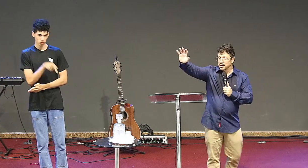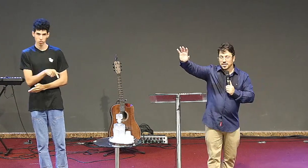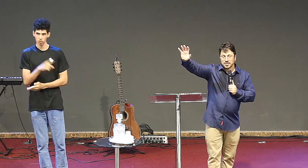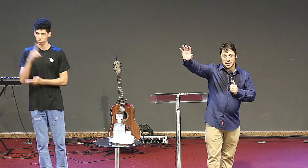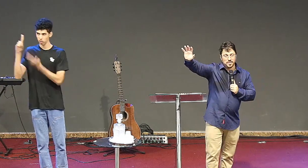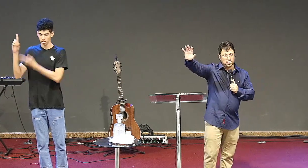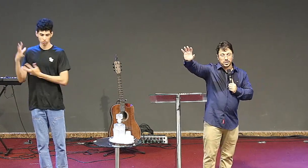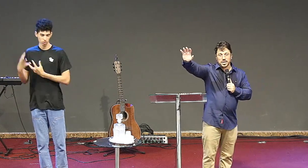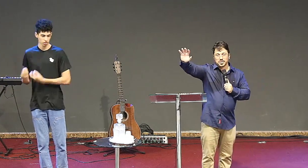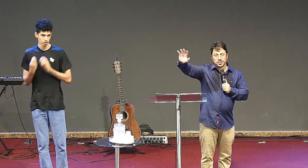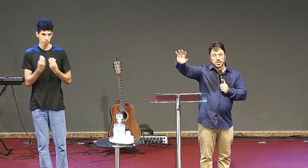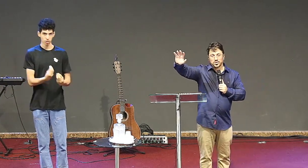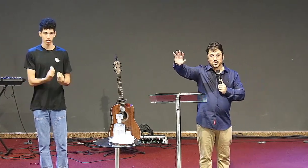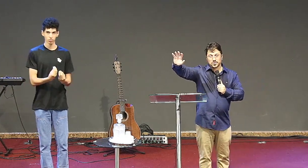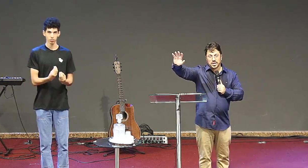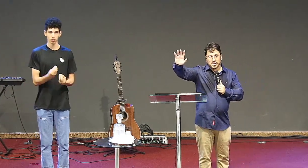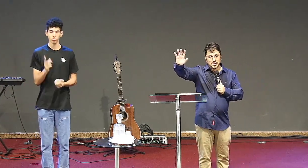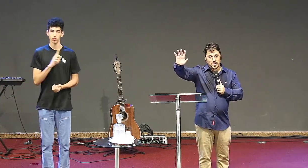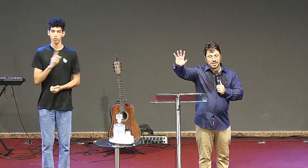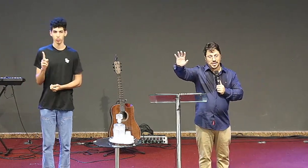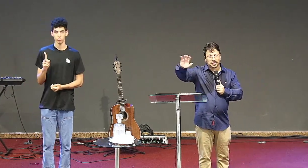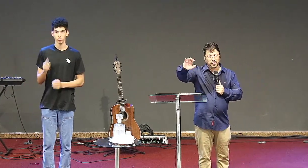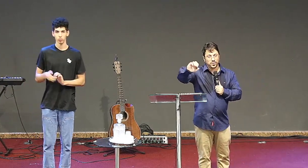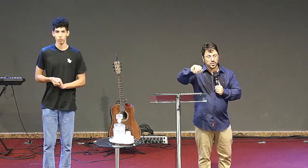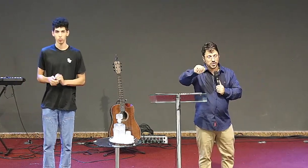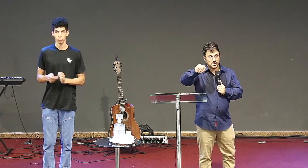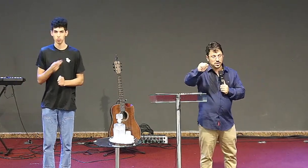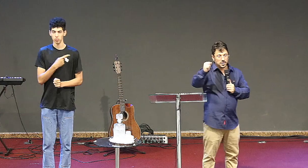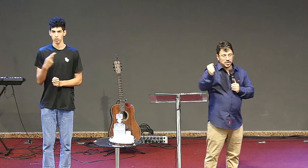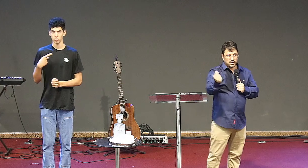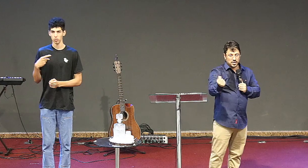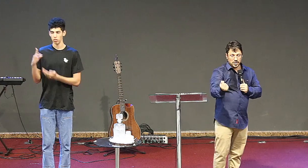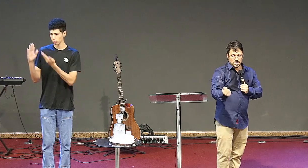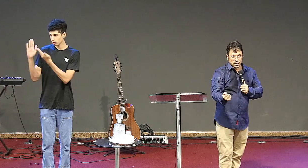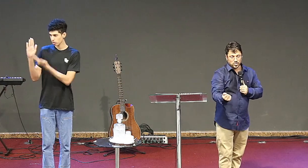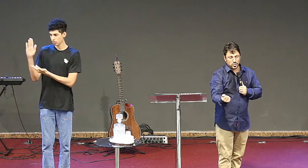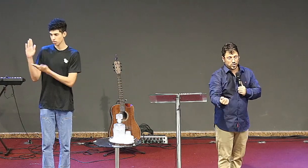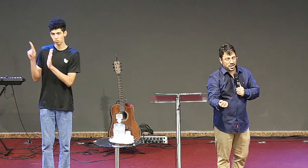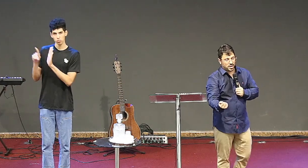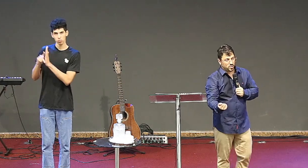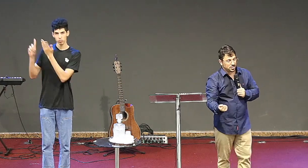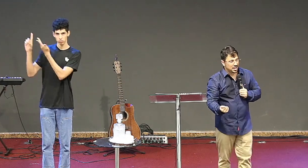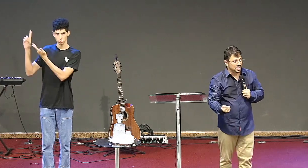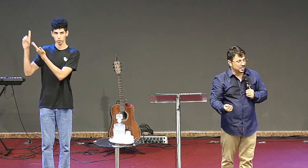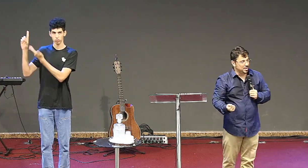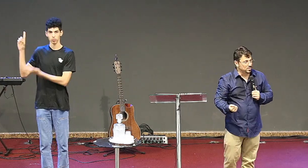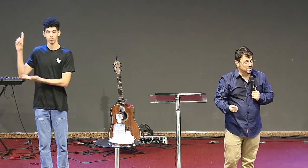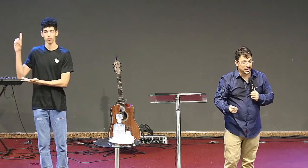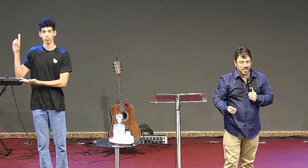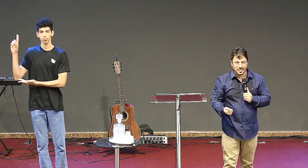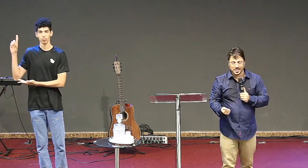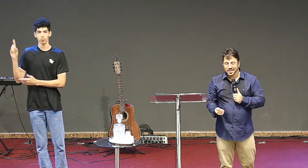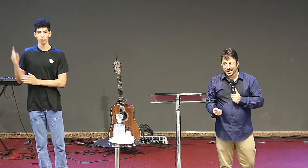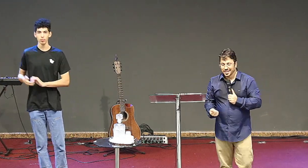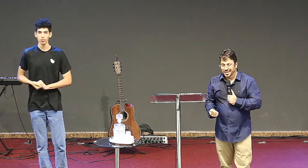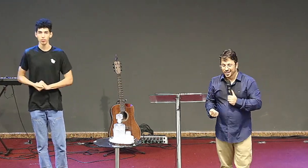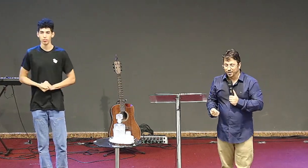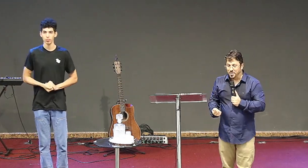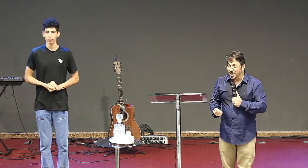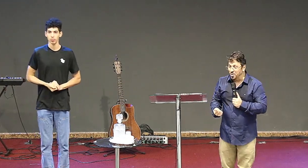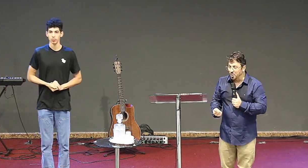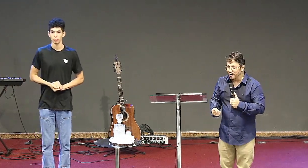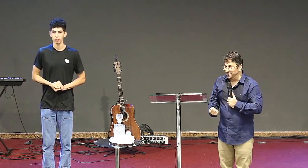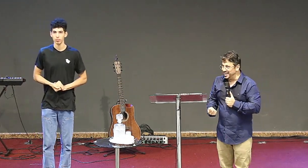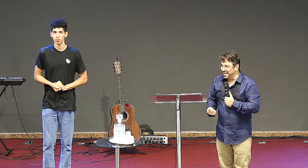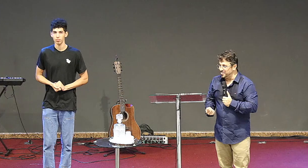na mão direita de Deus então entenda essa figura Jesus chega com estrelinha na mão dele e